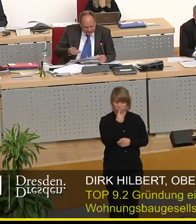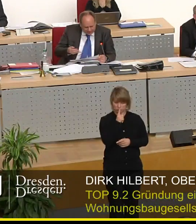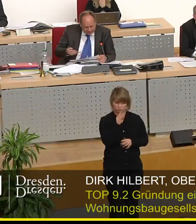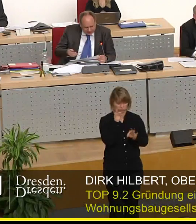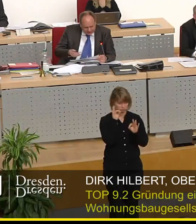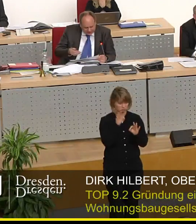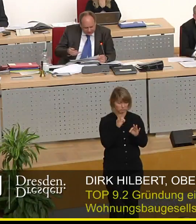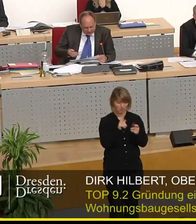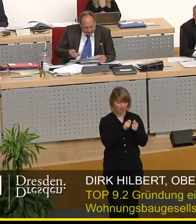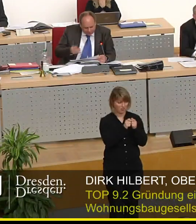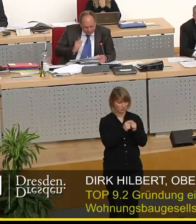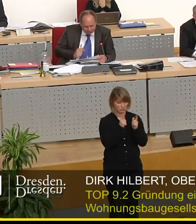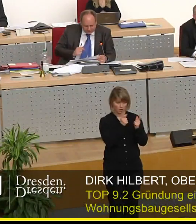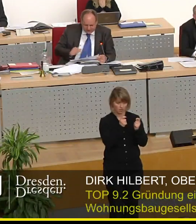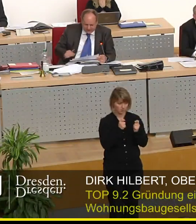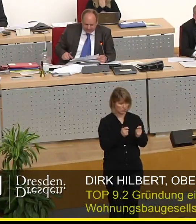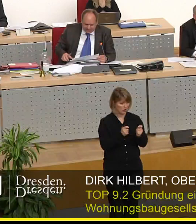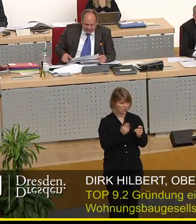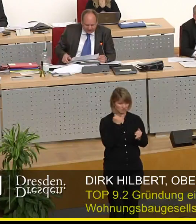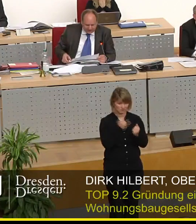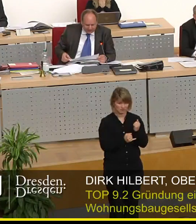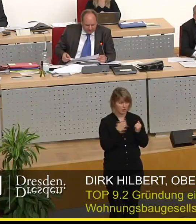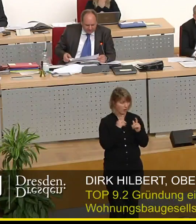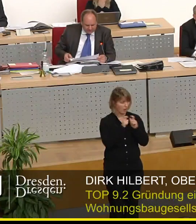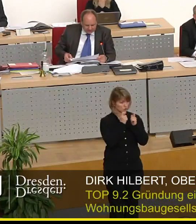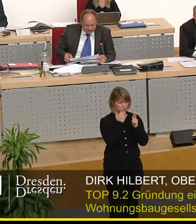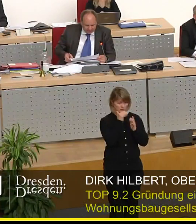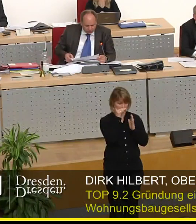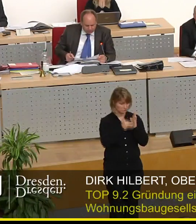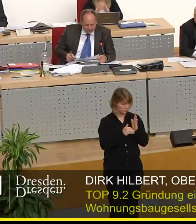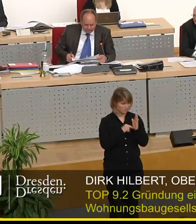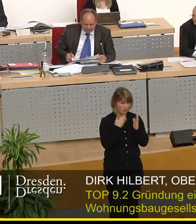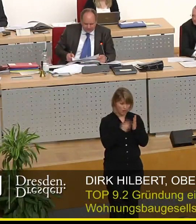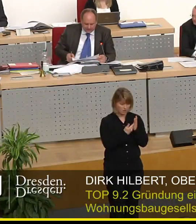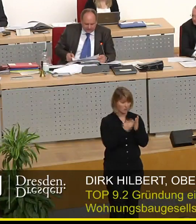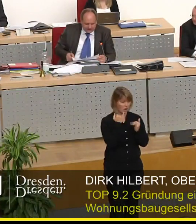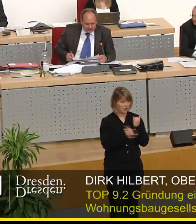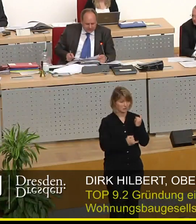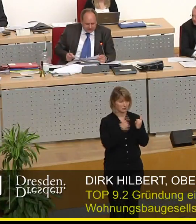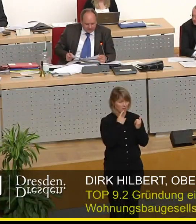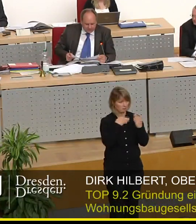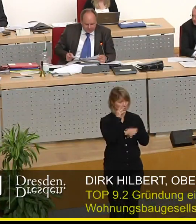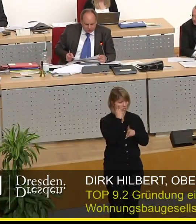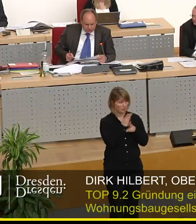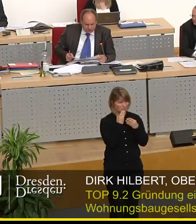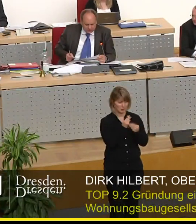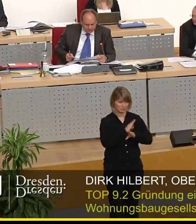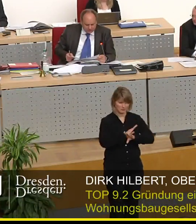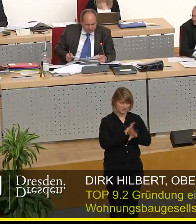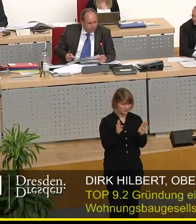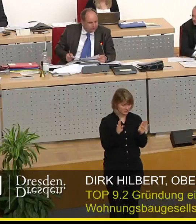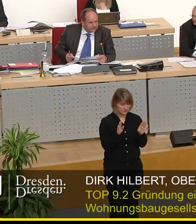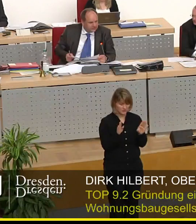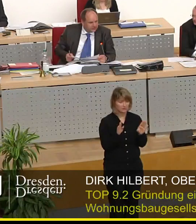Änderungsantrag und am Ende der Ausschuss Bericht keine Mehrheit bekommen dann soll